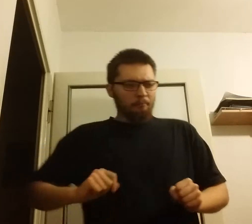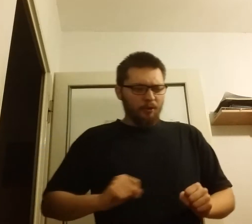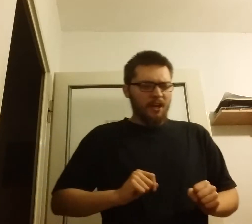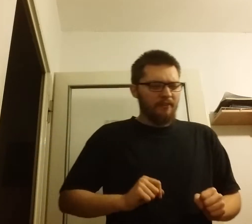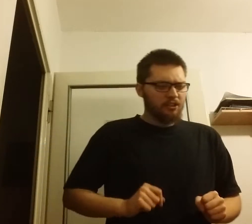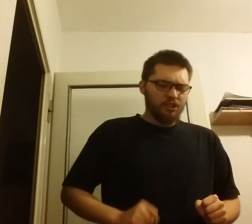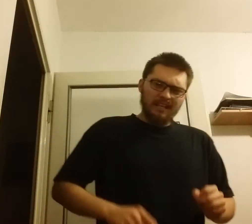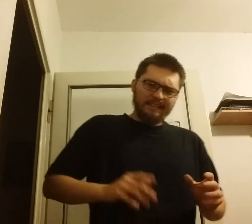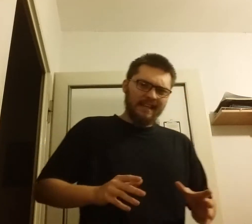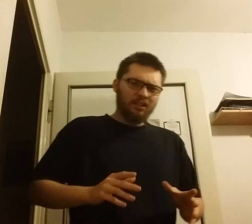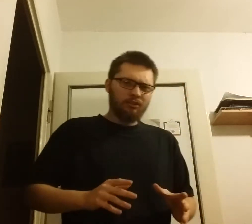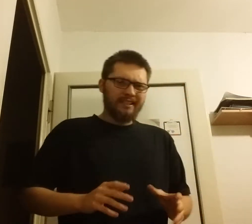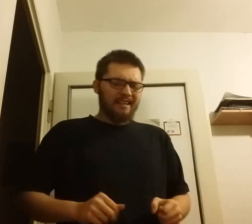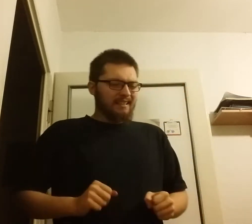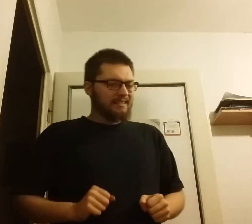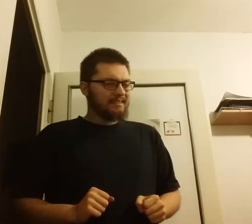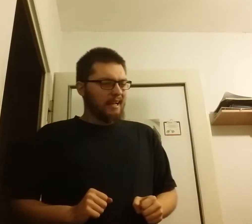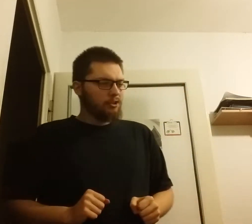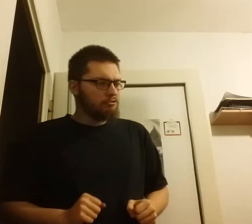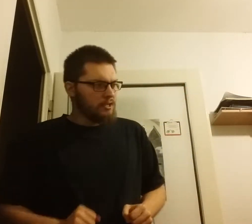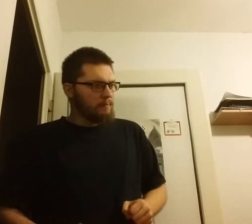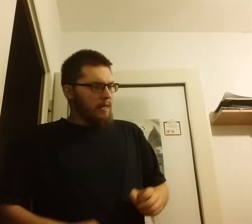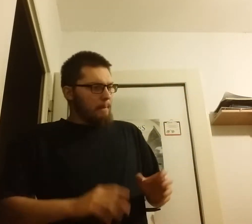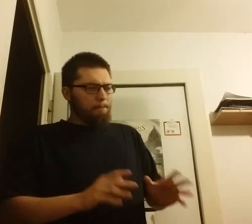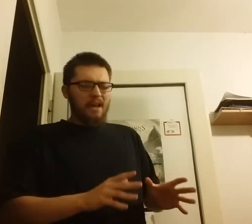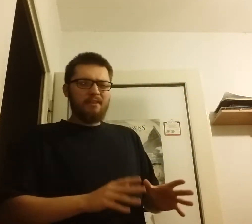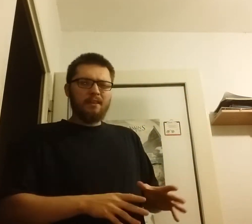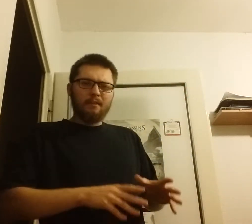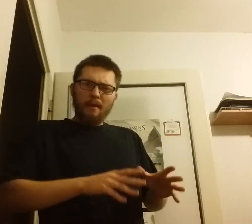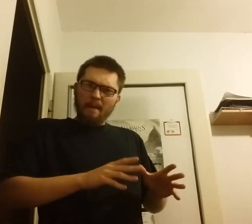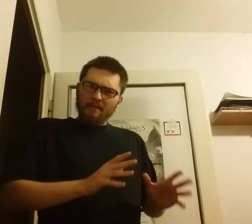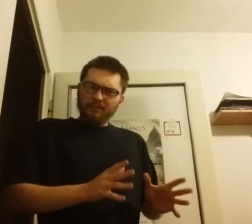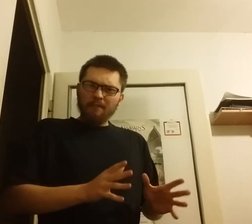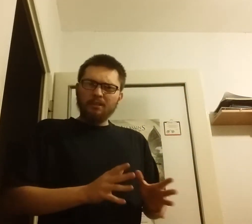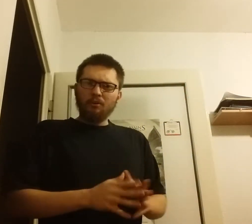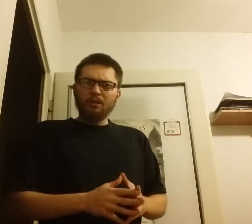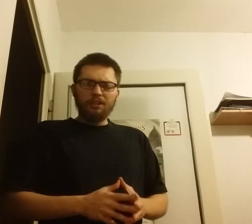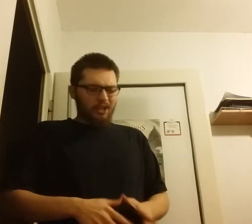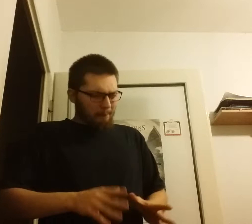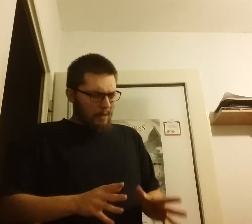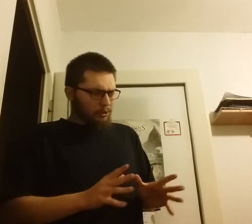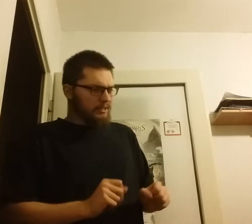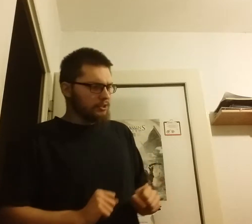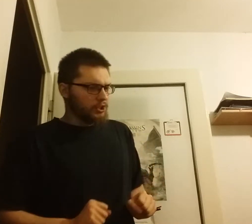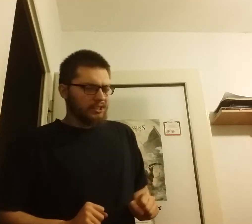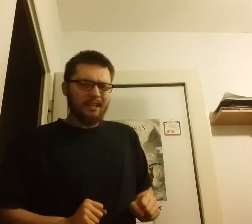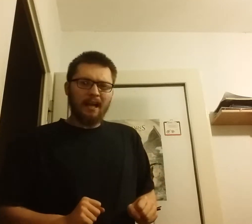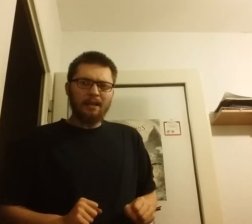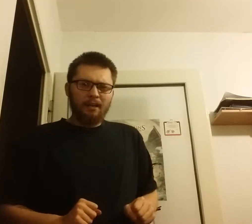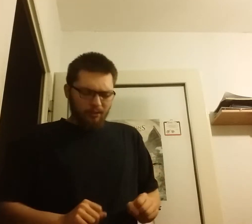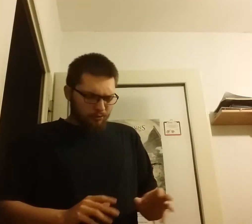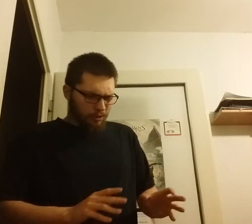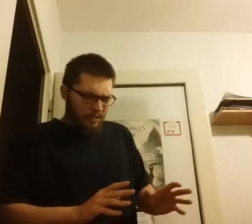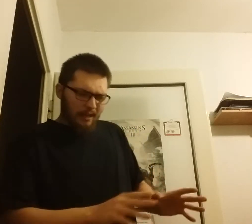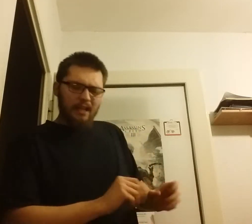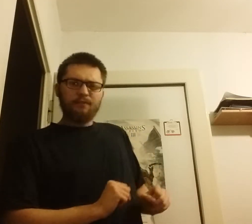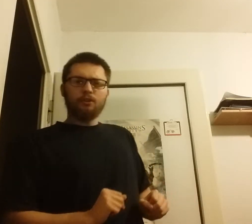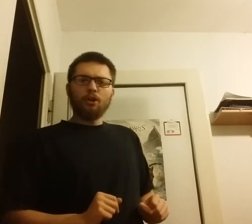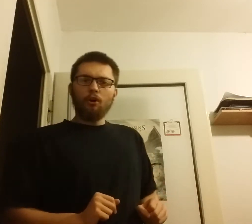ponieważ na drodze stanął im pewien w tamtym okresie mało znaczący kraj, który ledwo co